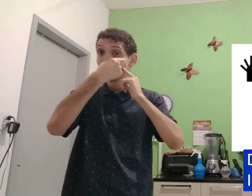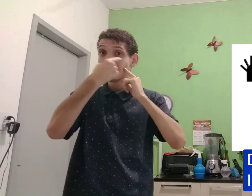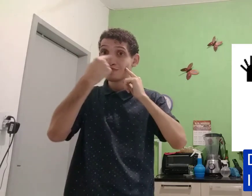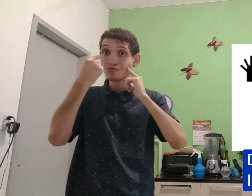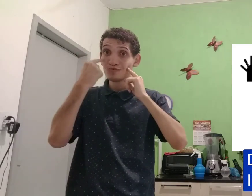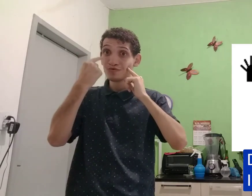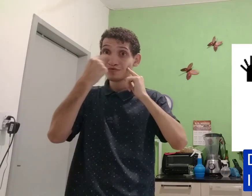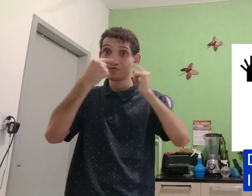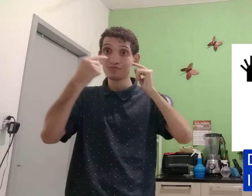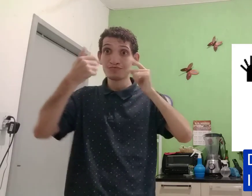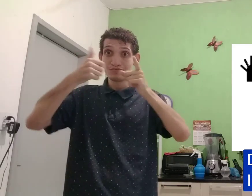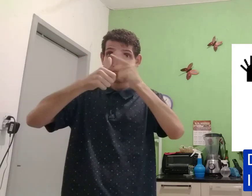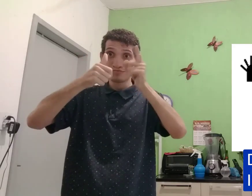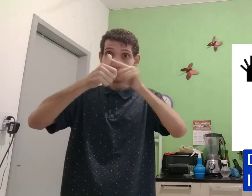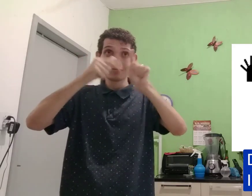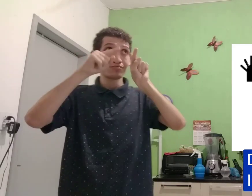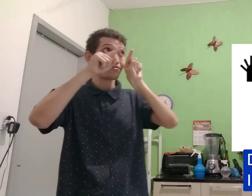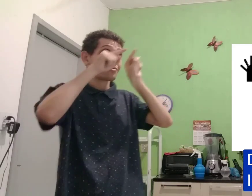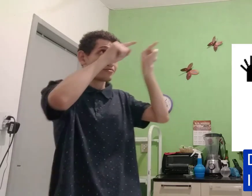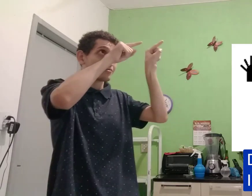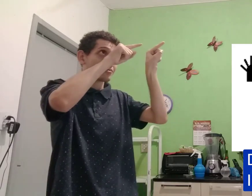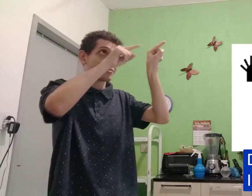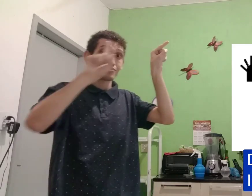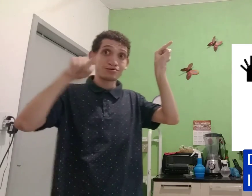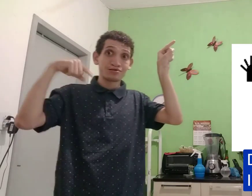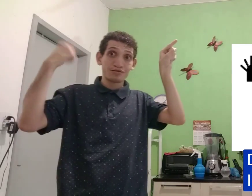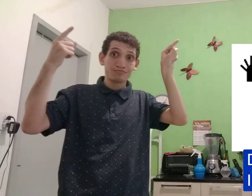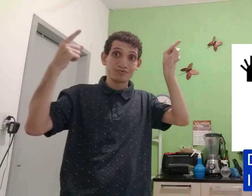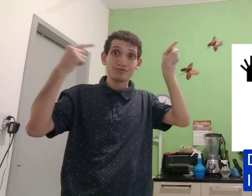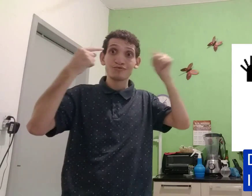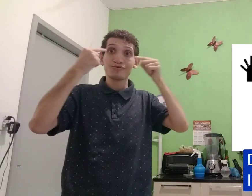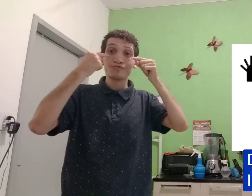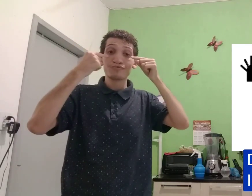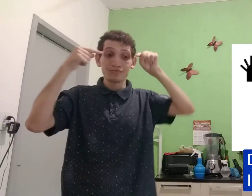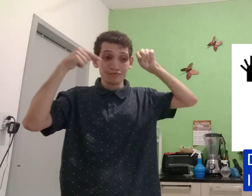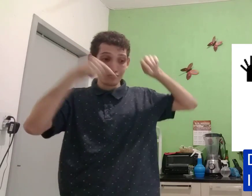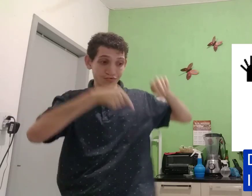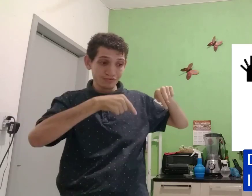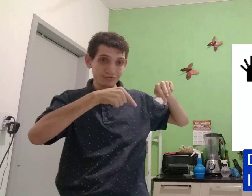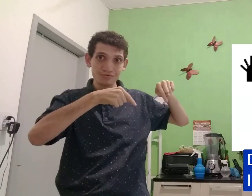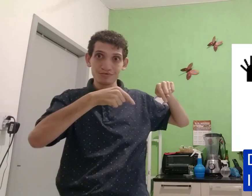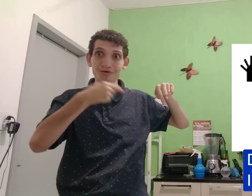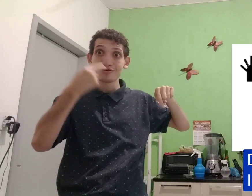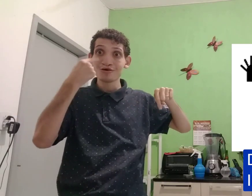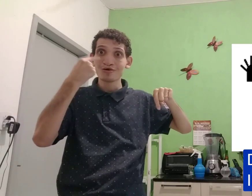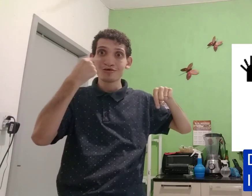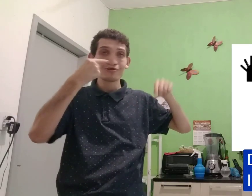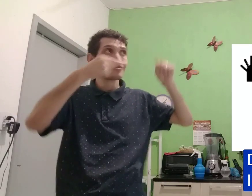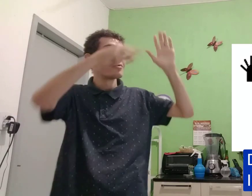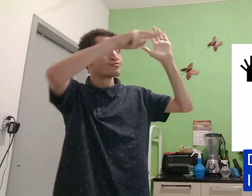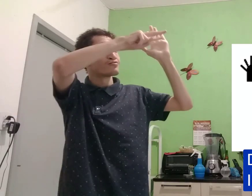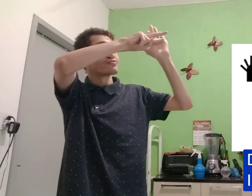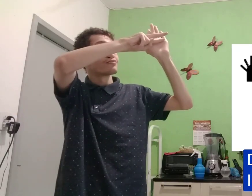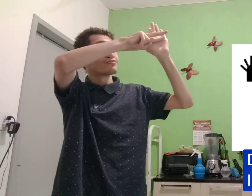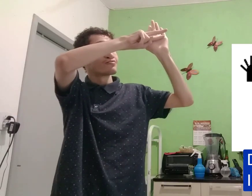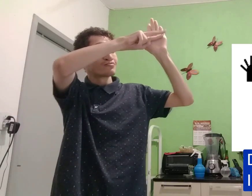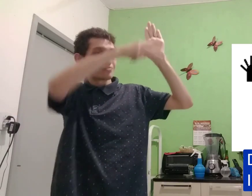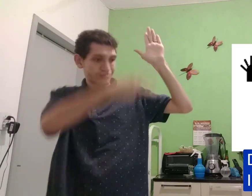o olho, primeiro tá olhando pra cá, depois o olho olha pra cá, então o olho faz esse